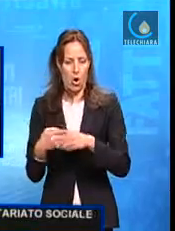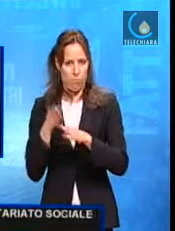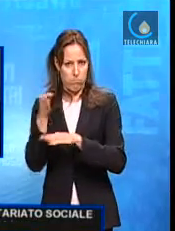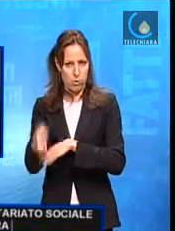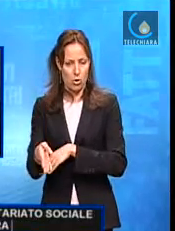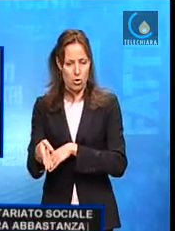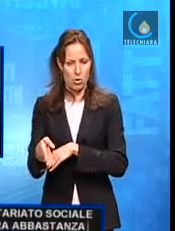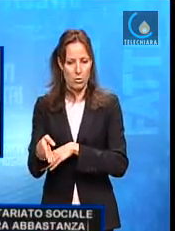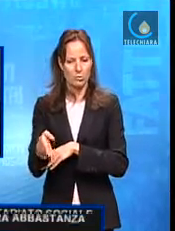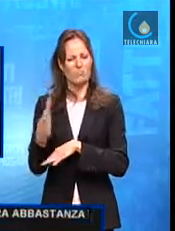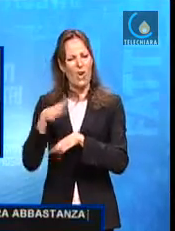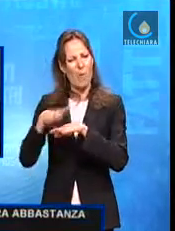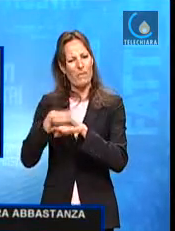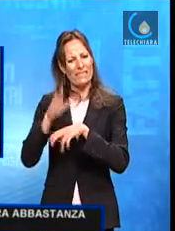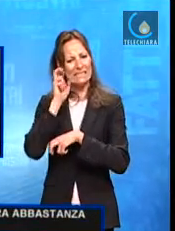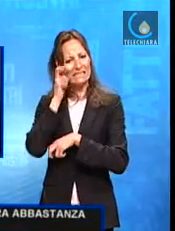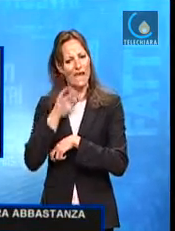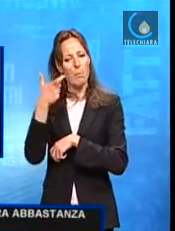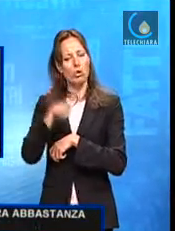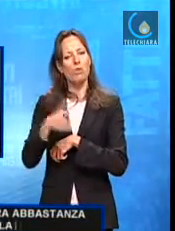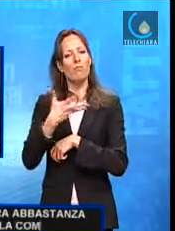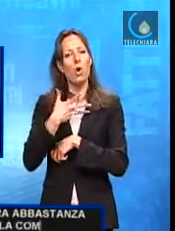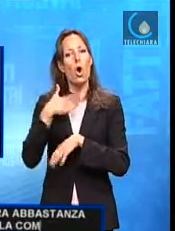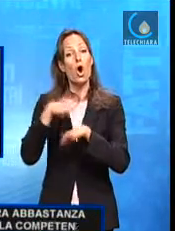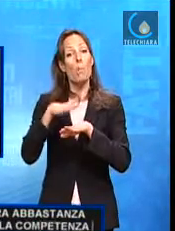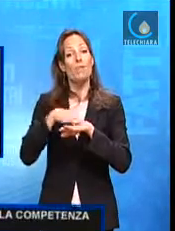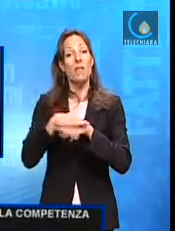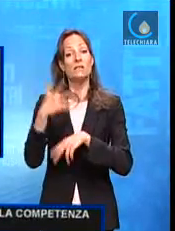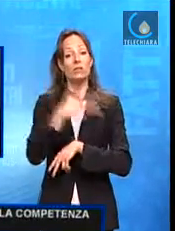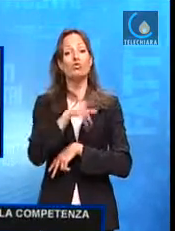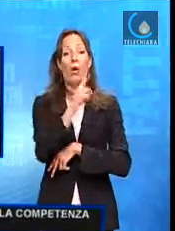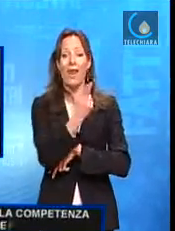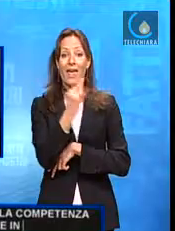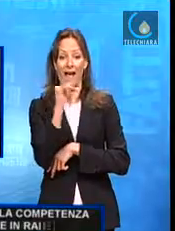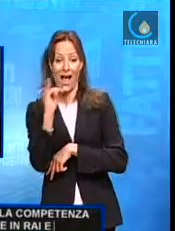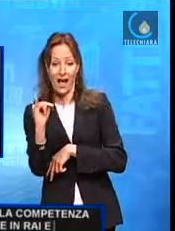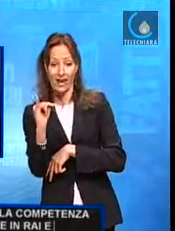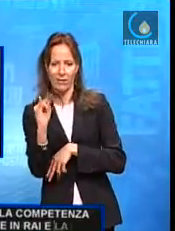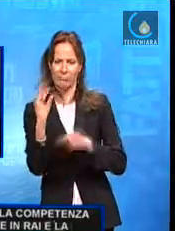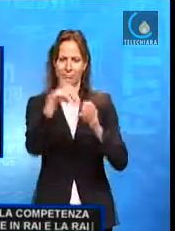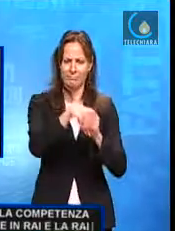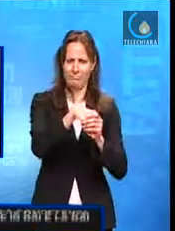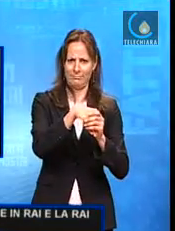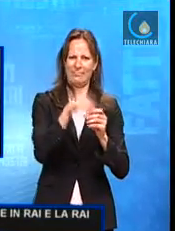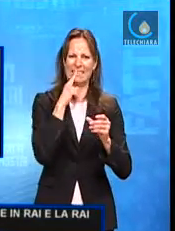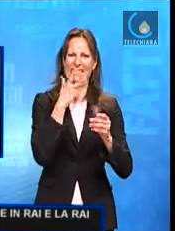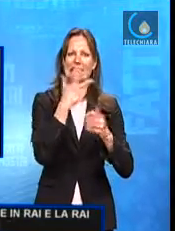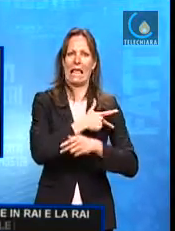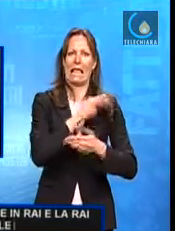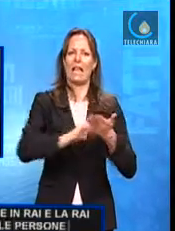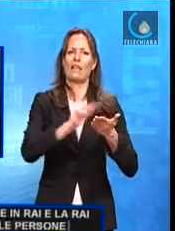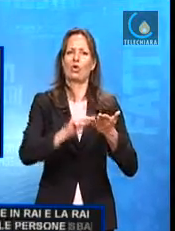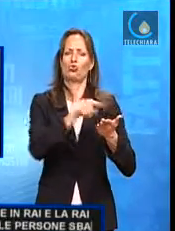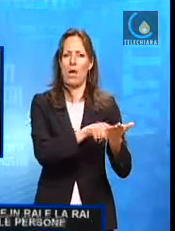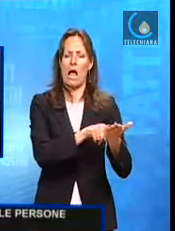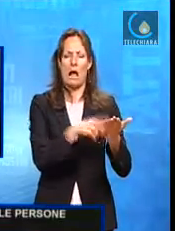competenza di essere il sociale in RAI e di essere la RAI nel sociale. Noi siamo le persone sbagliate regolarmente nei posti